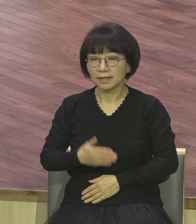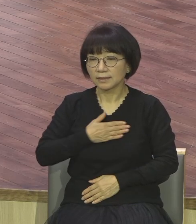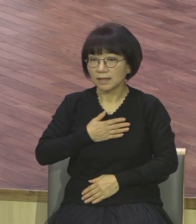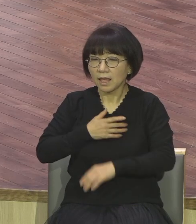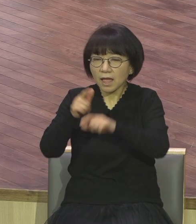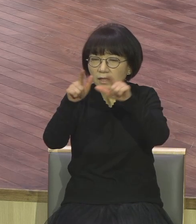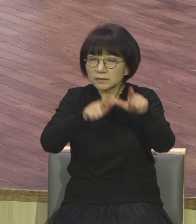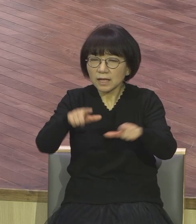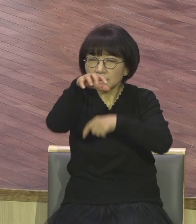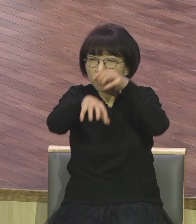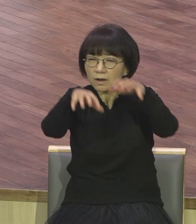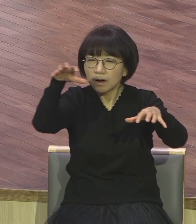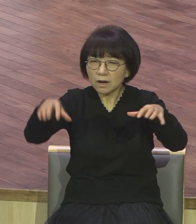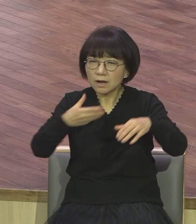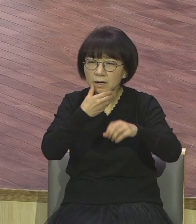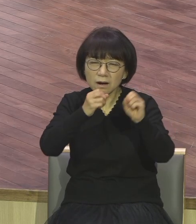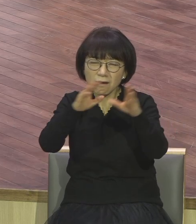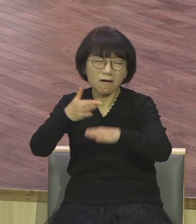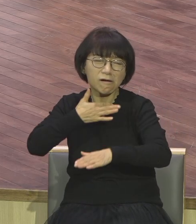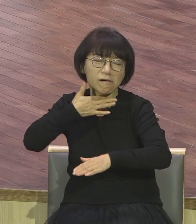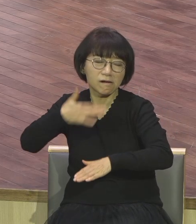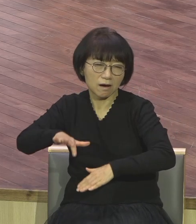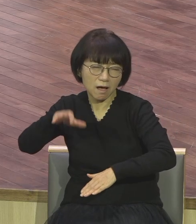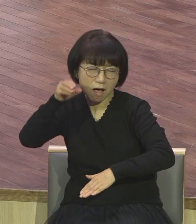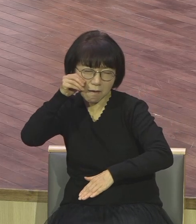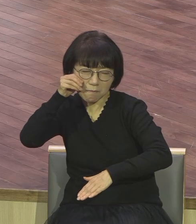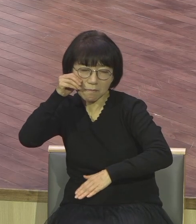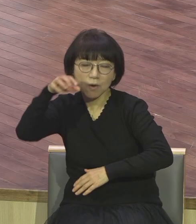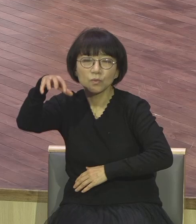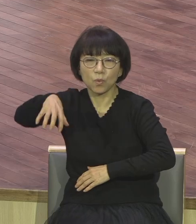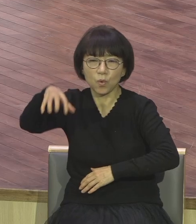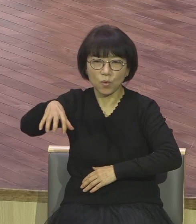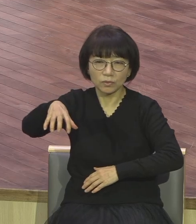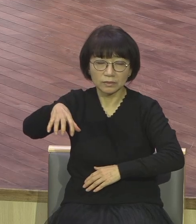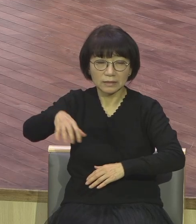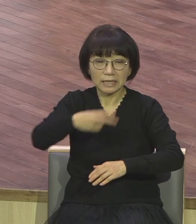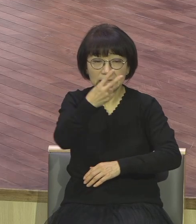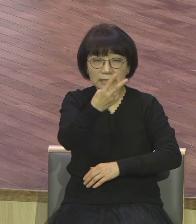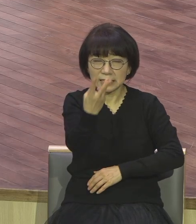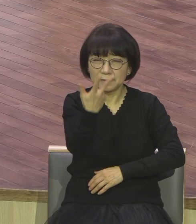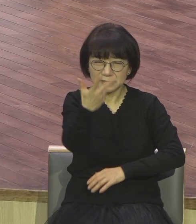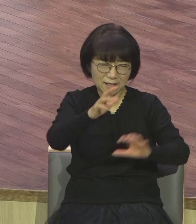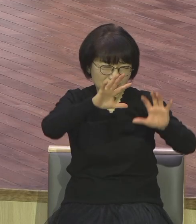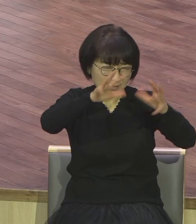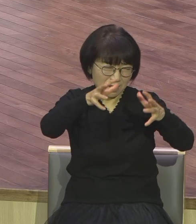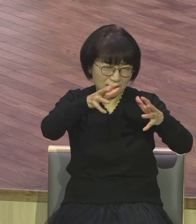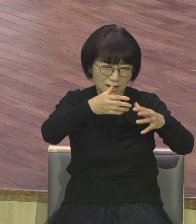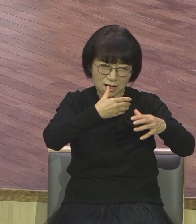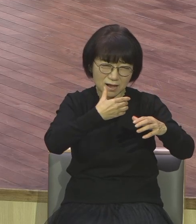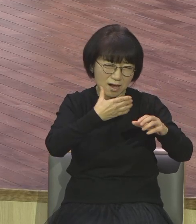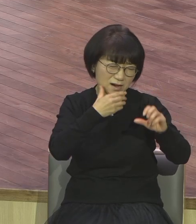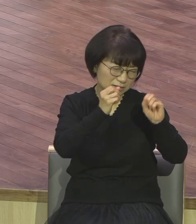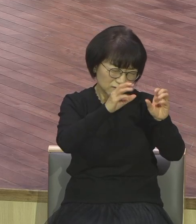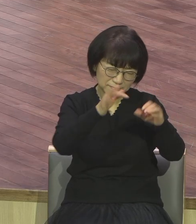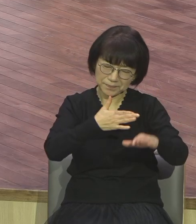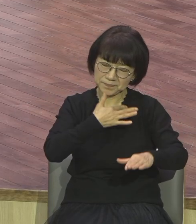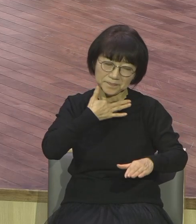빈 곳이 얼마나 많으냐 2, 3, 7 빈 곳 내가 그것을 채워야 되겠다 그래서